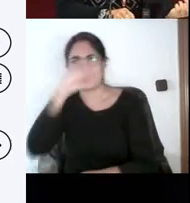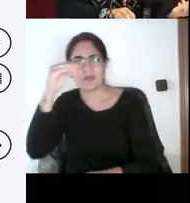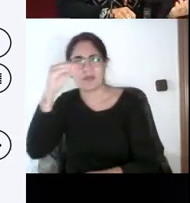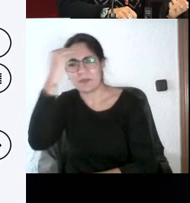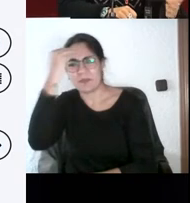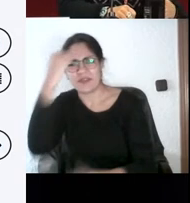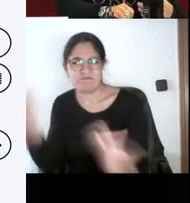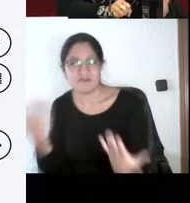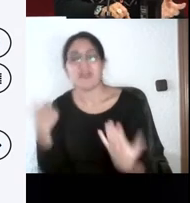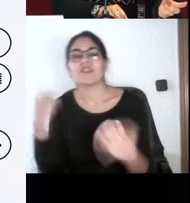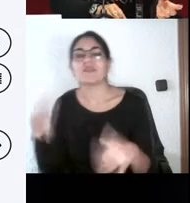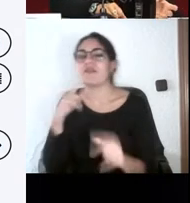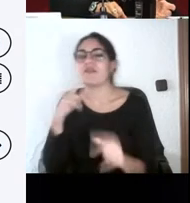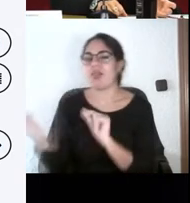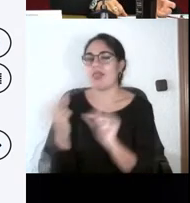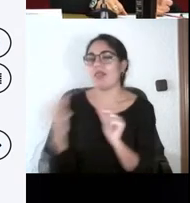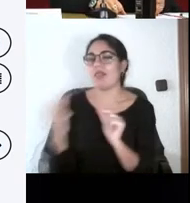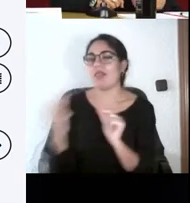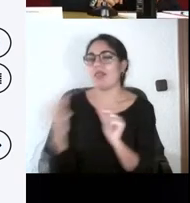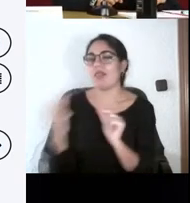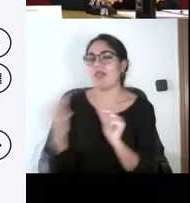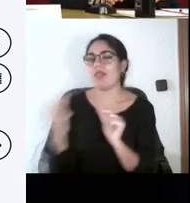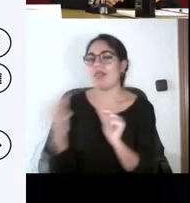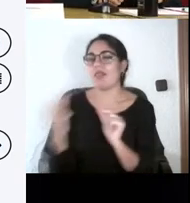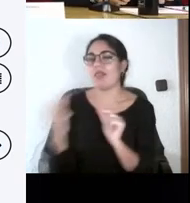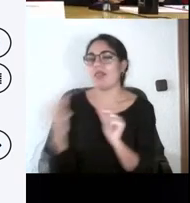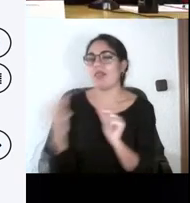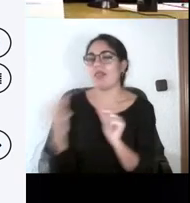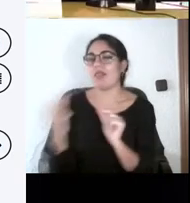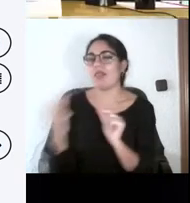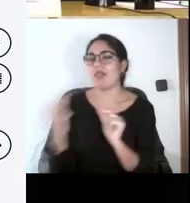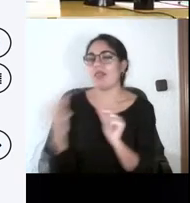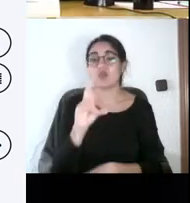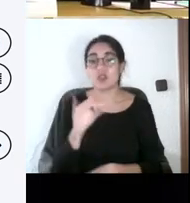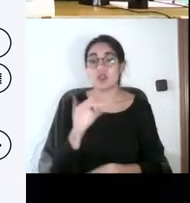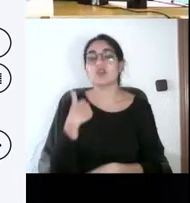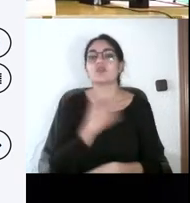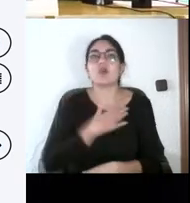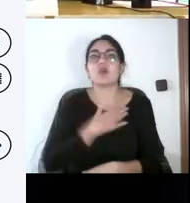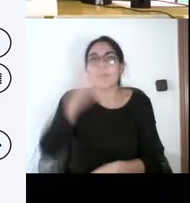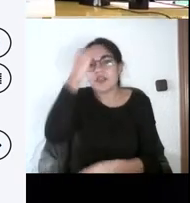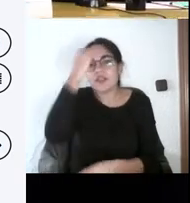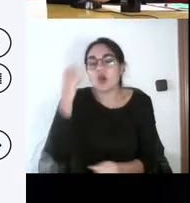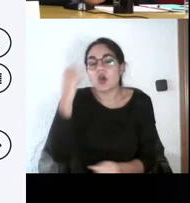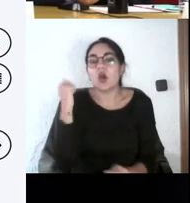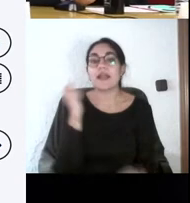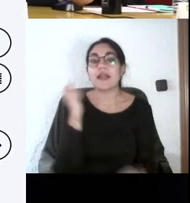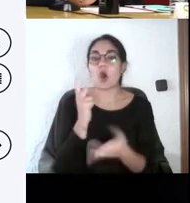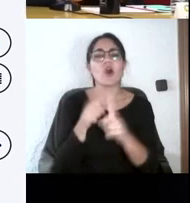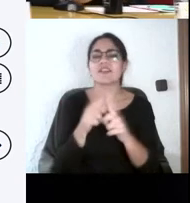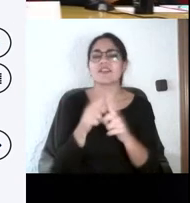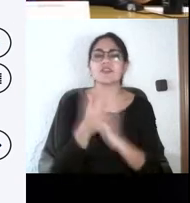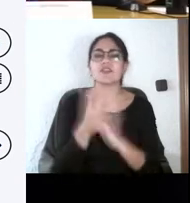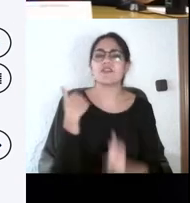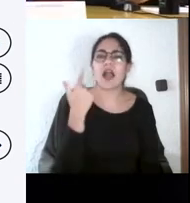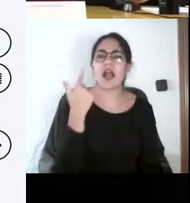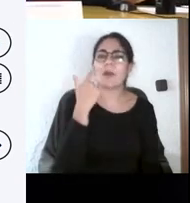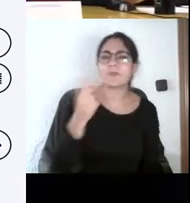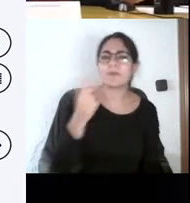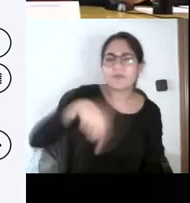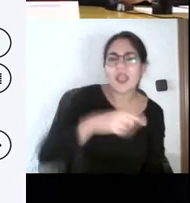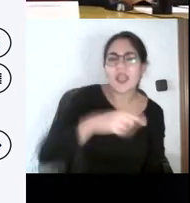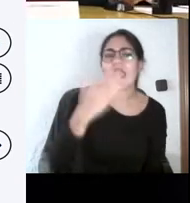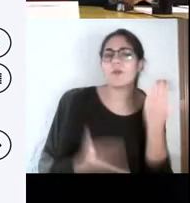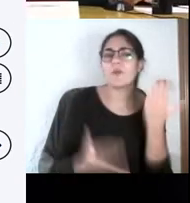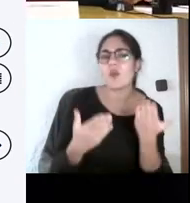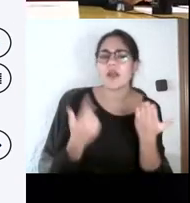cosas que tenía apuntadas es que creo que el reto es evaluar para que aprendan, para aprender y no solo para calificar. Y ahí está la dificultad